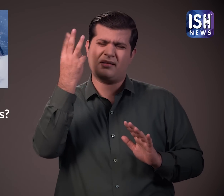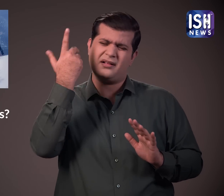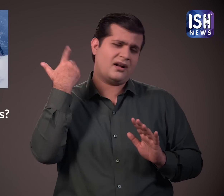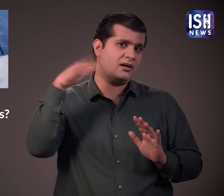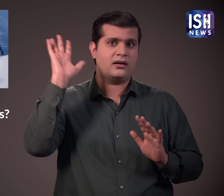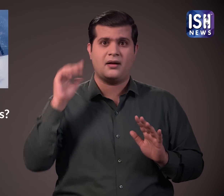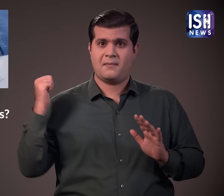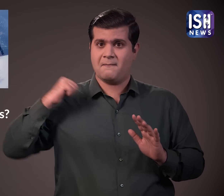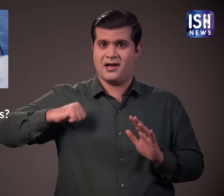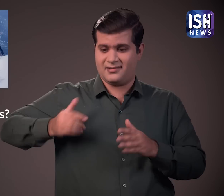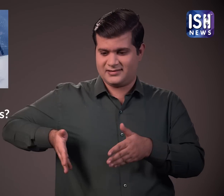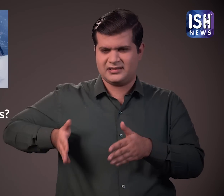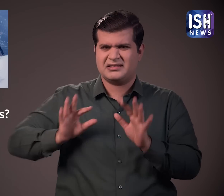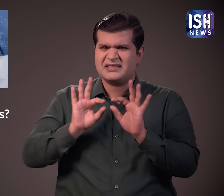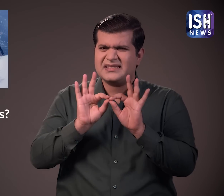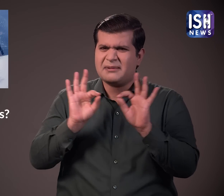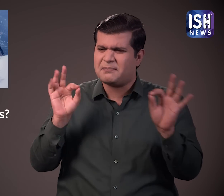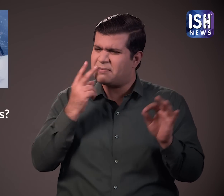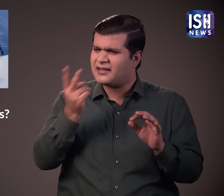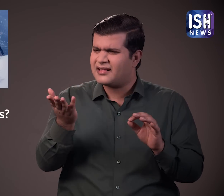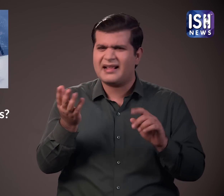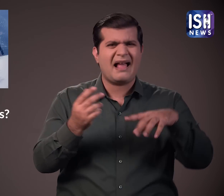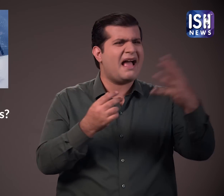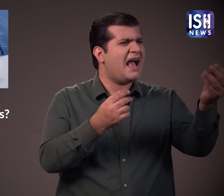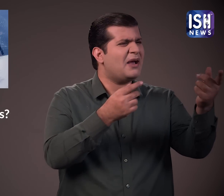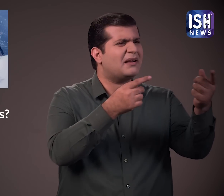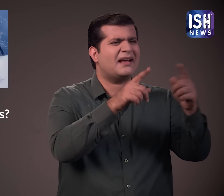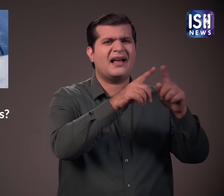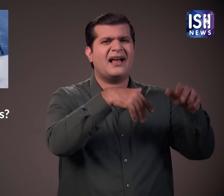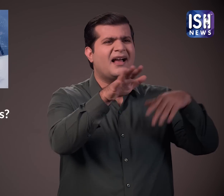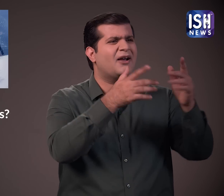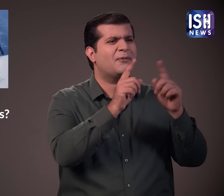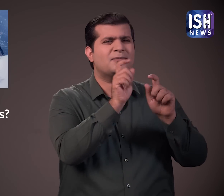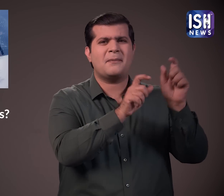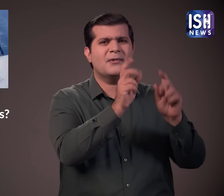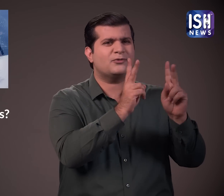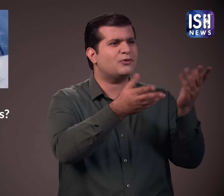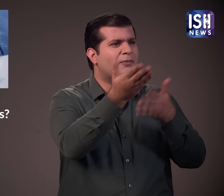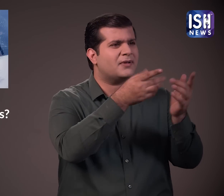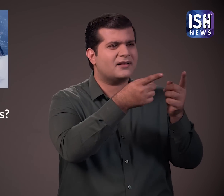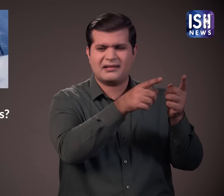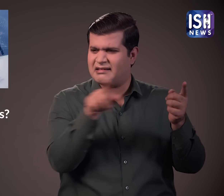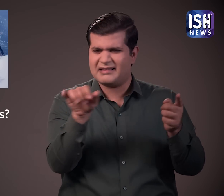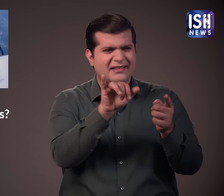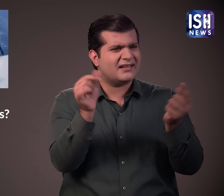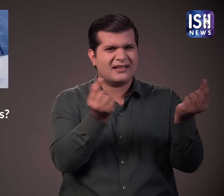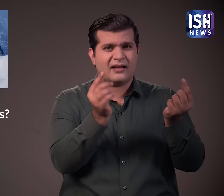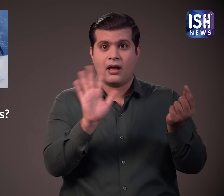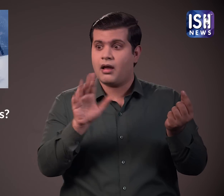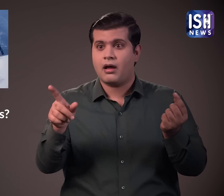बैग की कीमत कुछ लाखों रुपे हो सकती हैं आपने यदाचिक दुकानों में ऐसी ही पैग देखी होगी लेकिन इन पैगों की कीमत अधिक